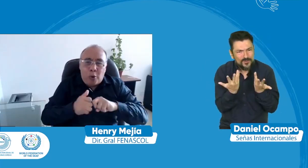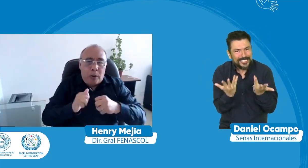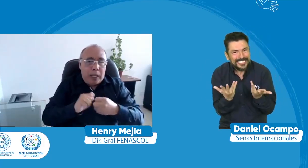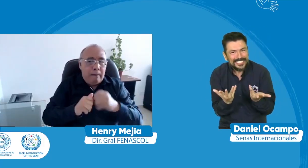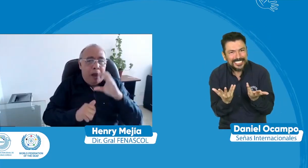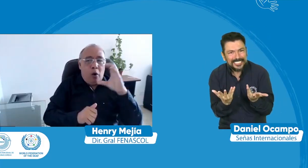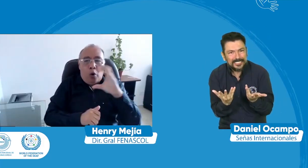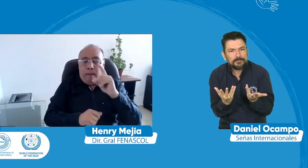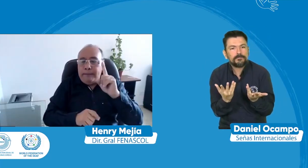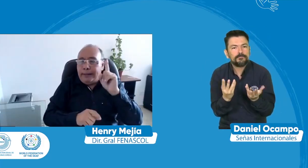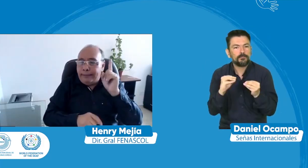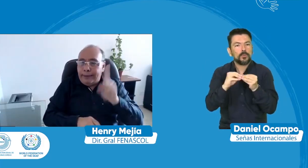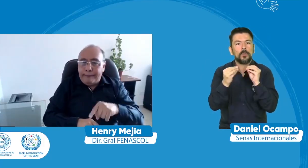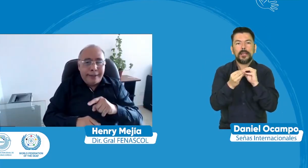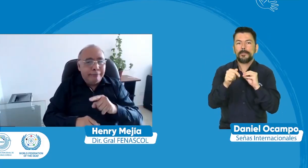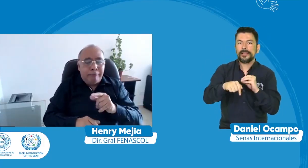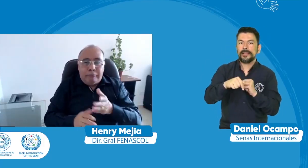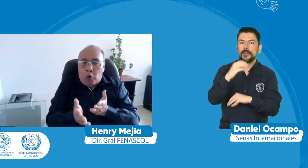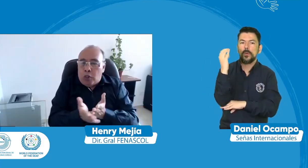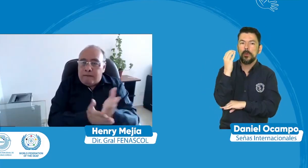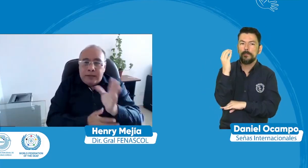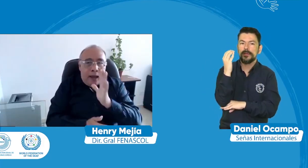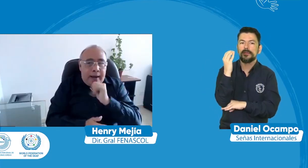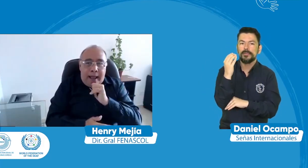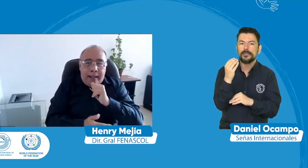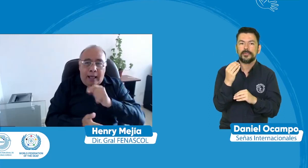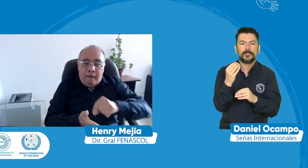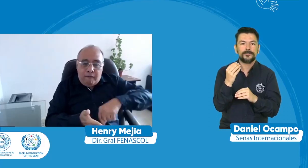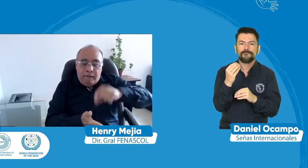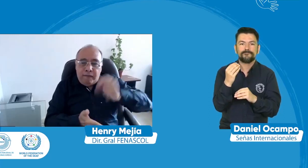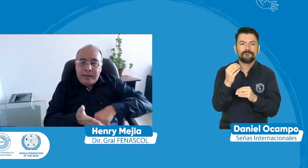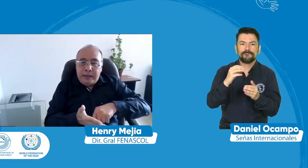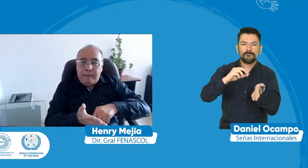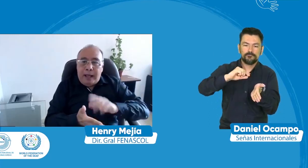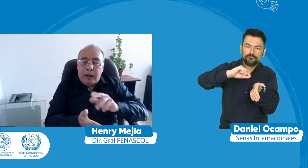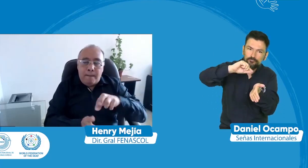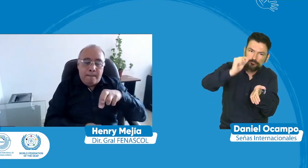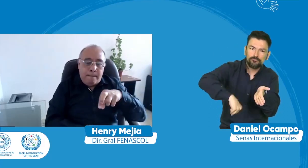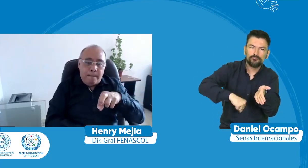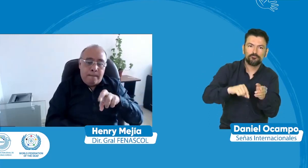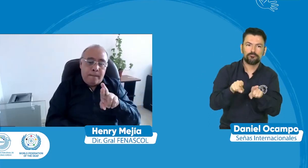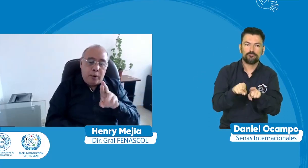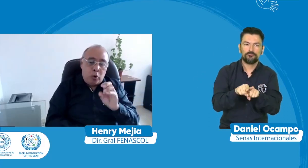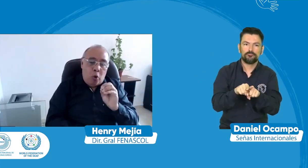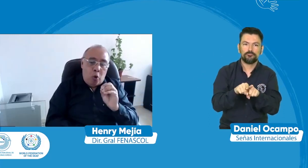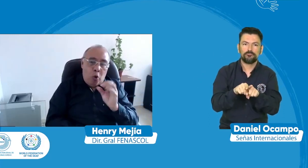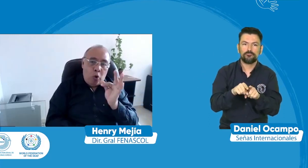hay que hacer hacerlo otra vez pero ¿cómo hacerlo? porque Colombia aún no tiene la firma